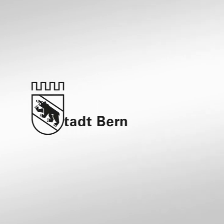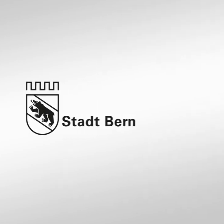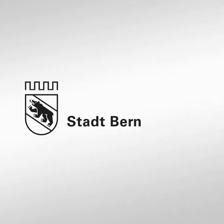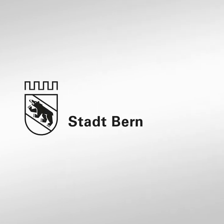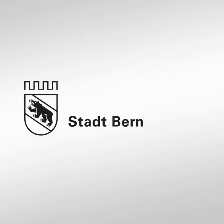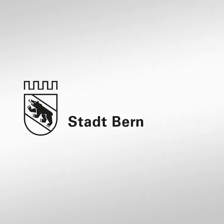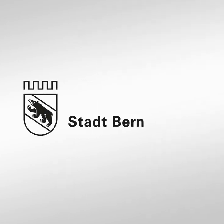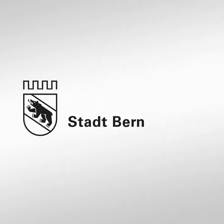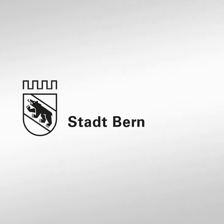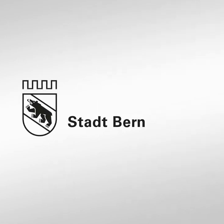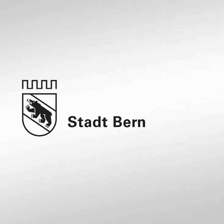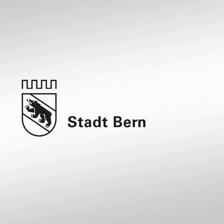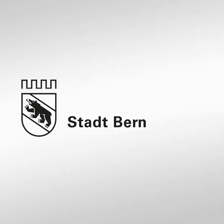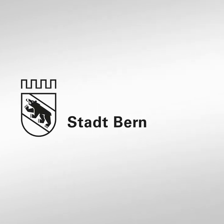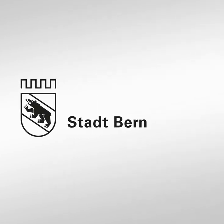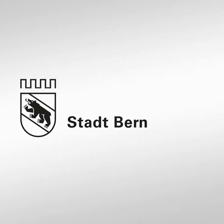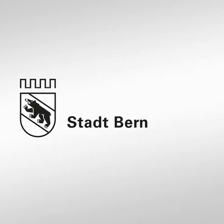Dies ist eine Information der Stadt Bern.